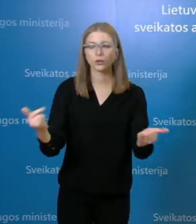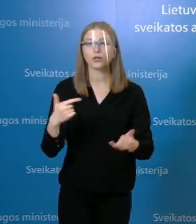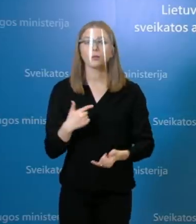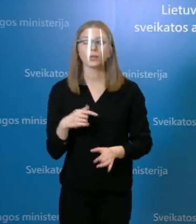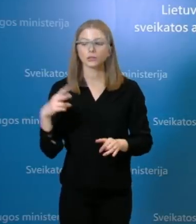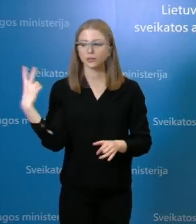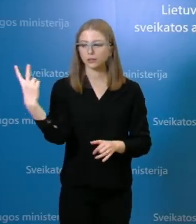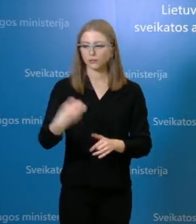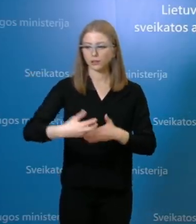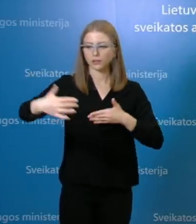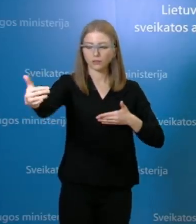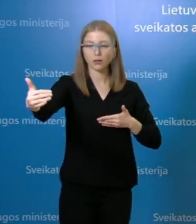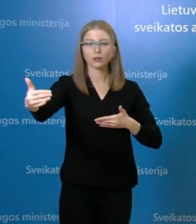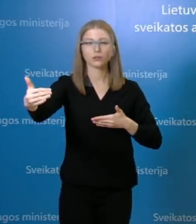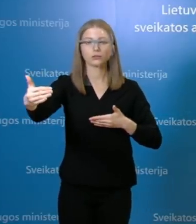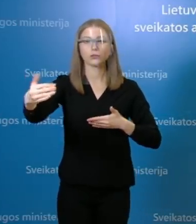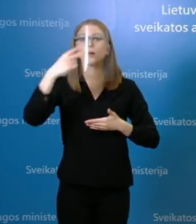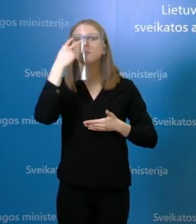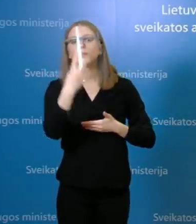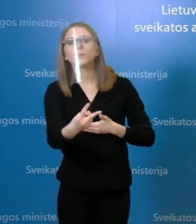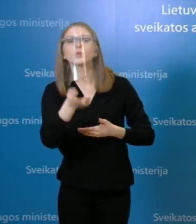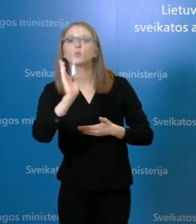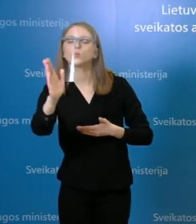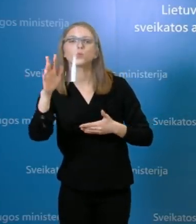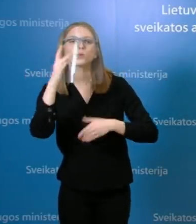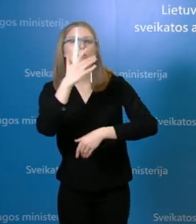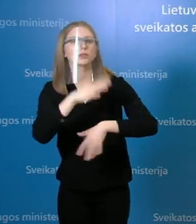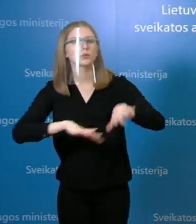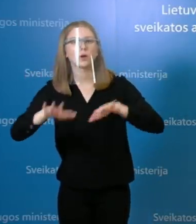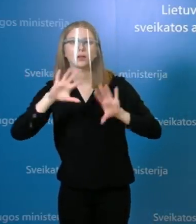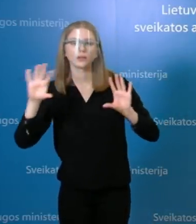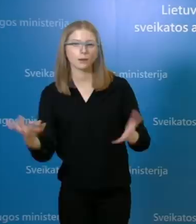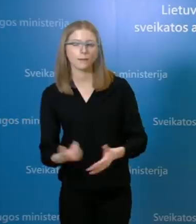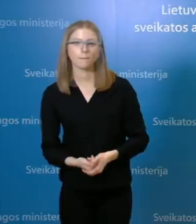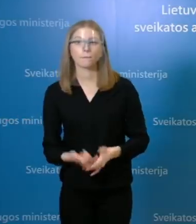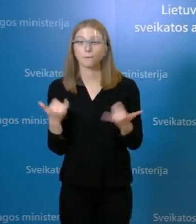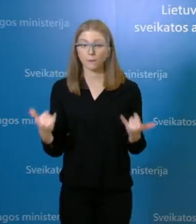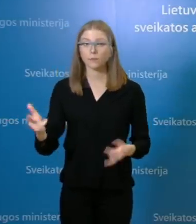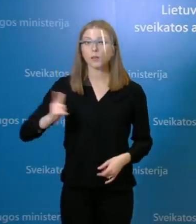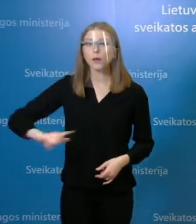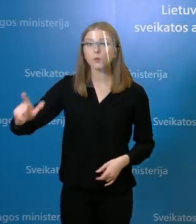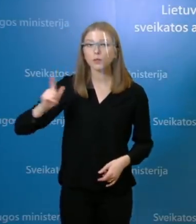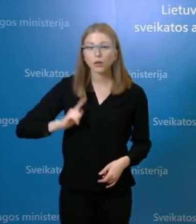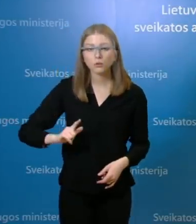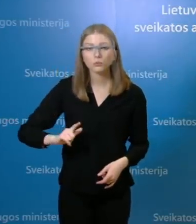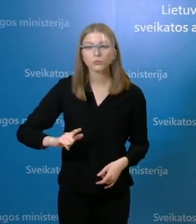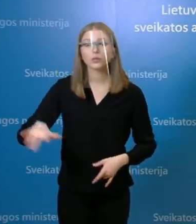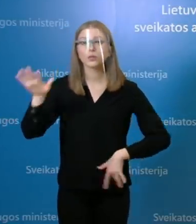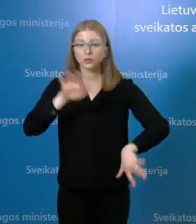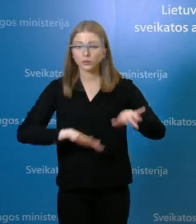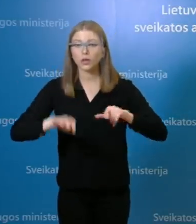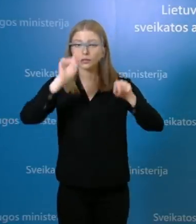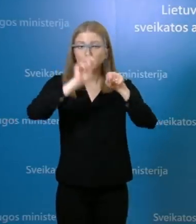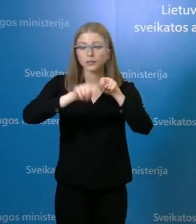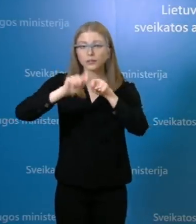dienų ir giesniam laikotarpiu. Tai dar pakankamai laiko nepraėjo. Turime stebėti situaciją, tikėkime, kad vis dėl to